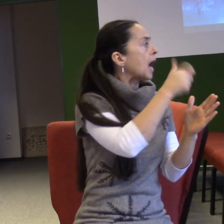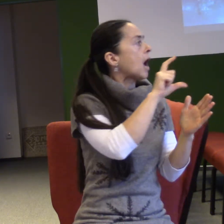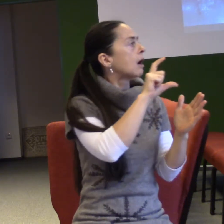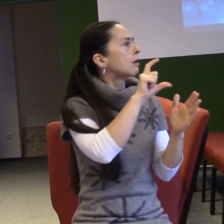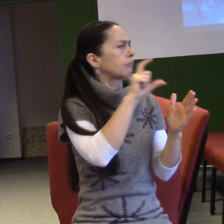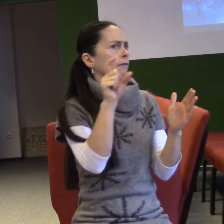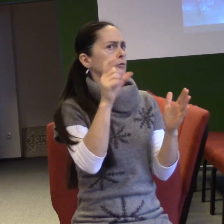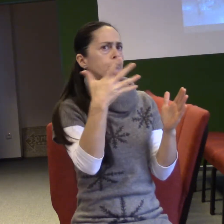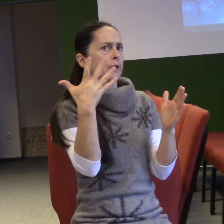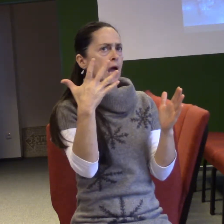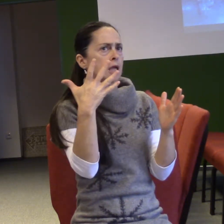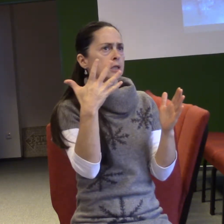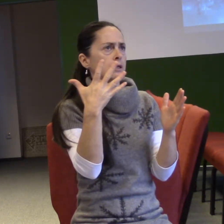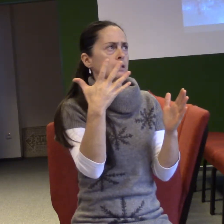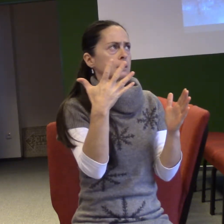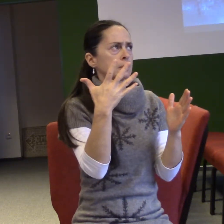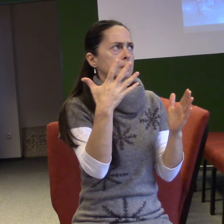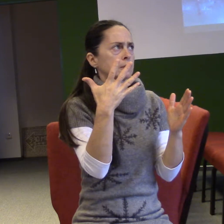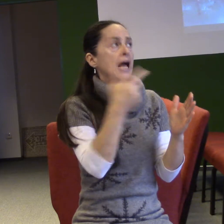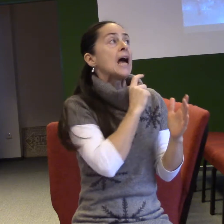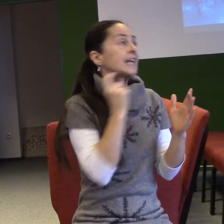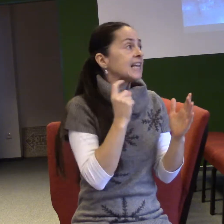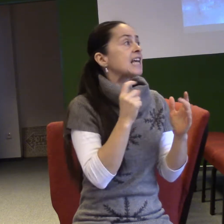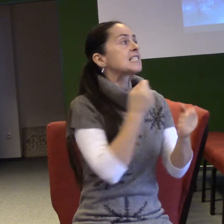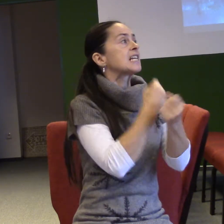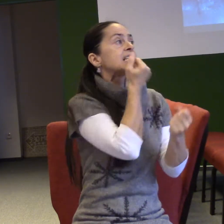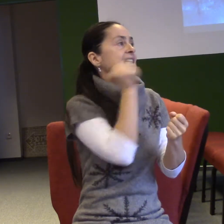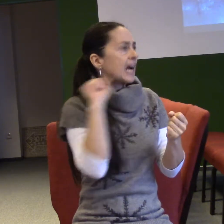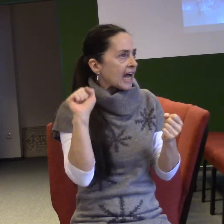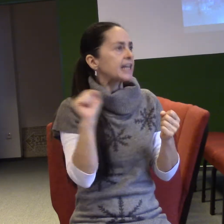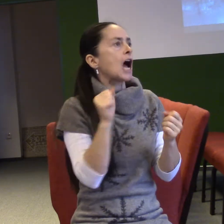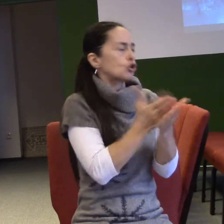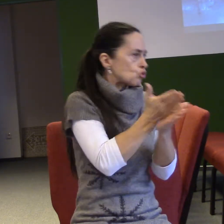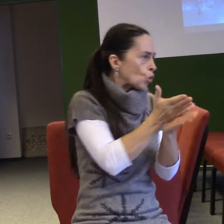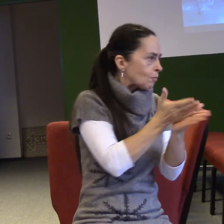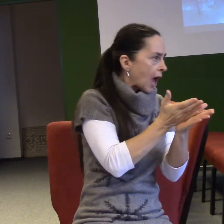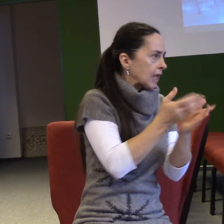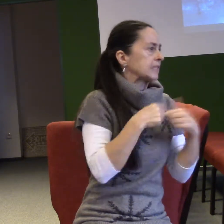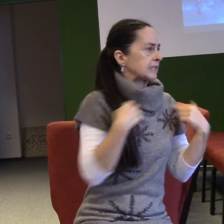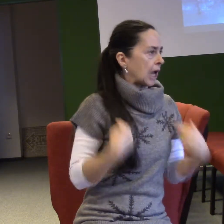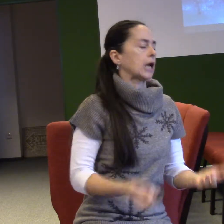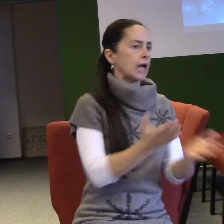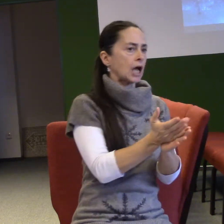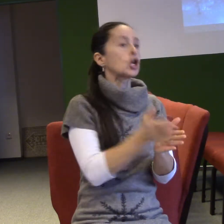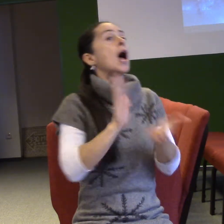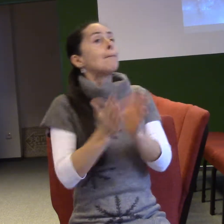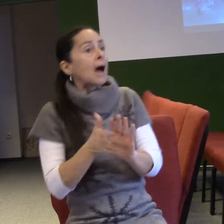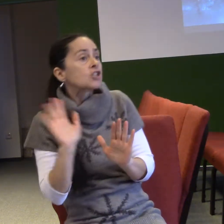Židovský kněz Zachariáš po celý týden sloužil na bohoslužbách v Jeruzalemském chrámu. Jeho manželka Alžběta pocházela z